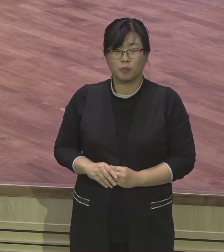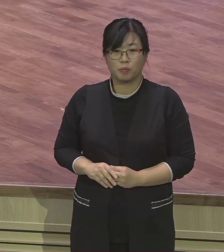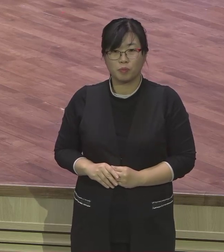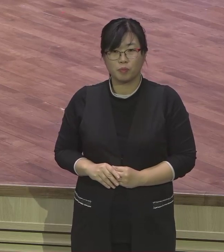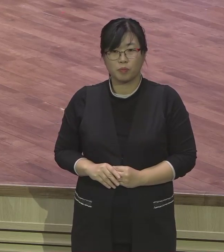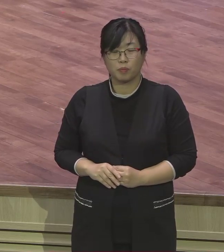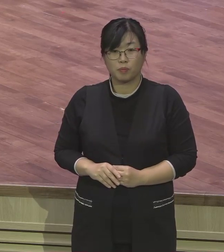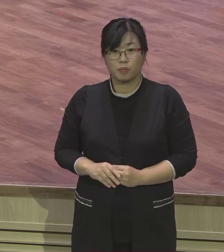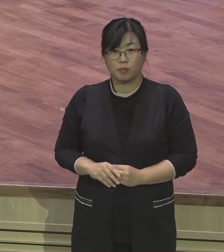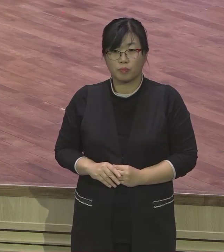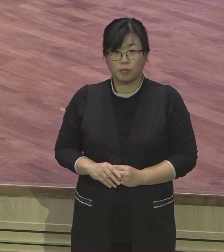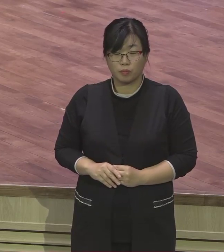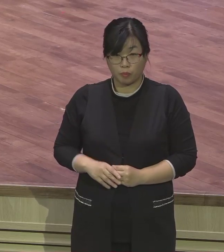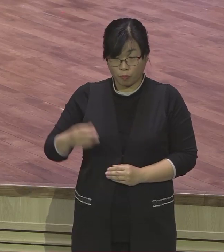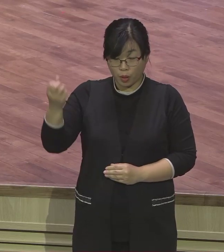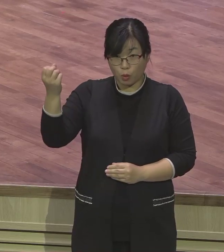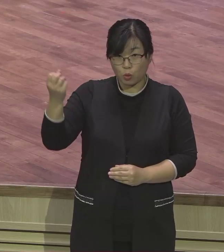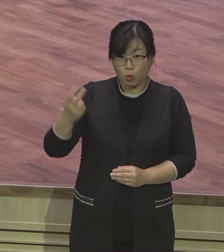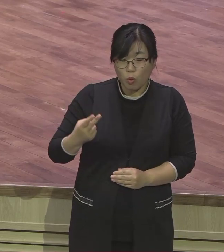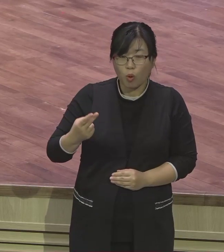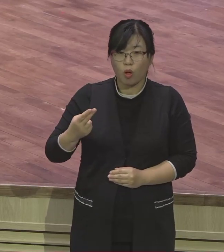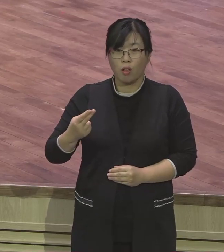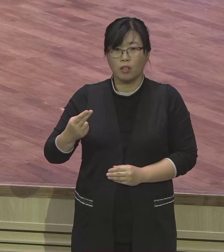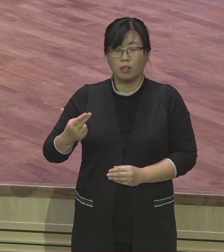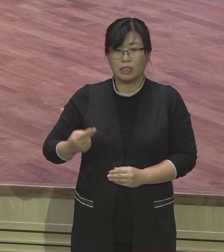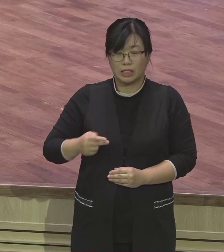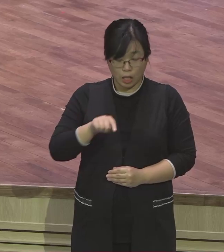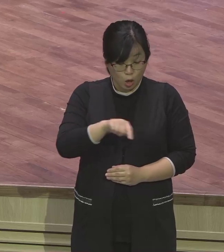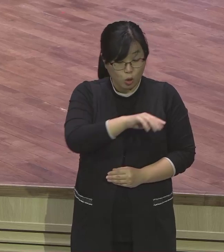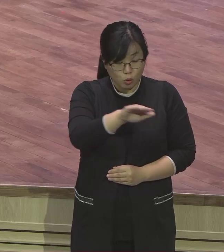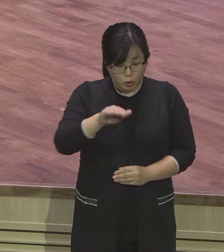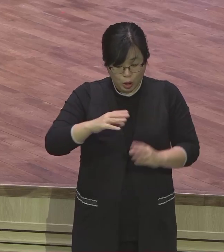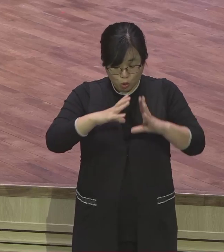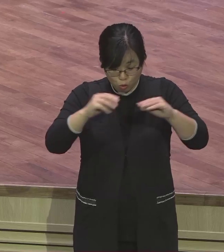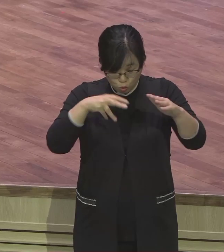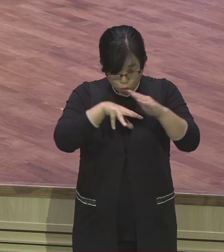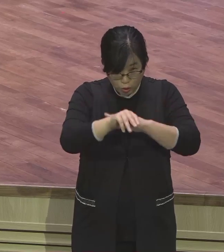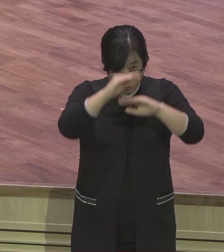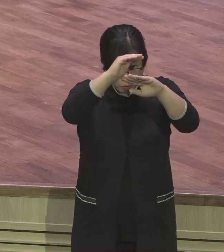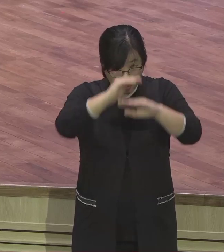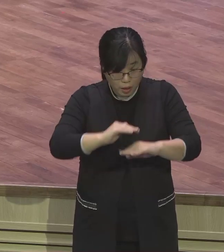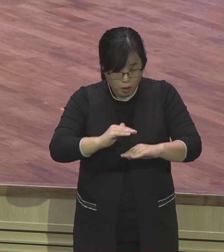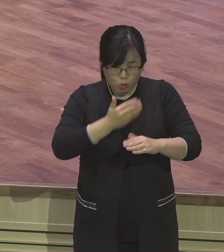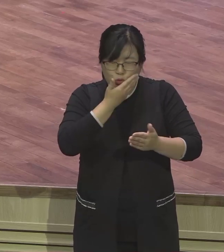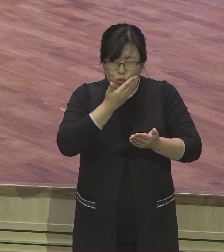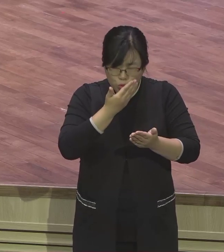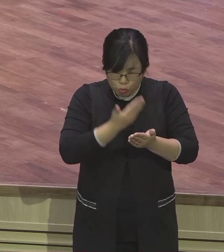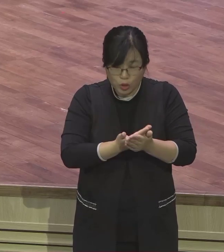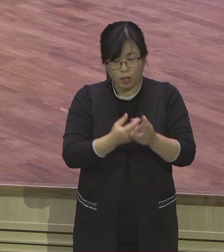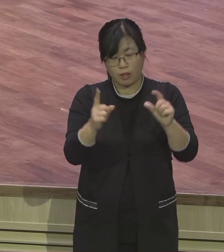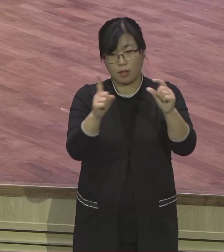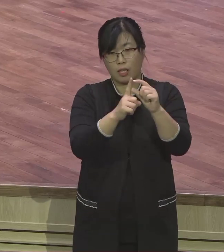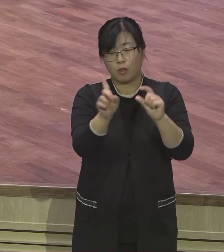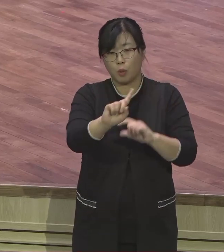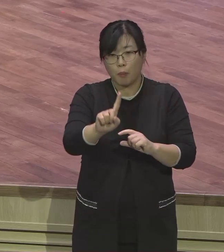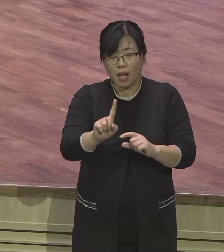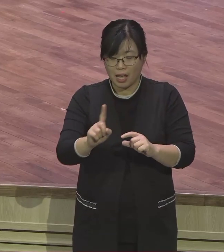될 예배입니다. 예배. 가장 우선순위가 뭐냐. 예배에 대해서 말씀하고 있어요. 19장부터 40장 끝까지.